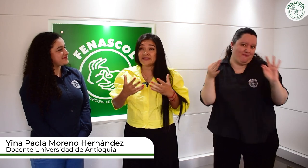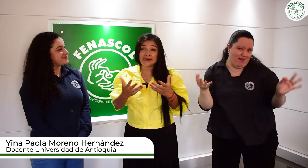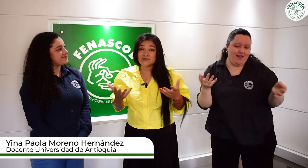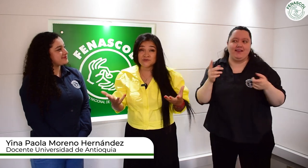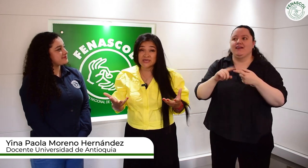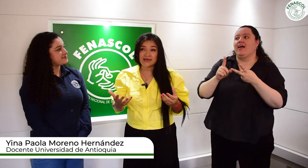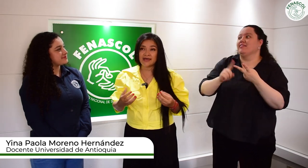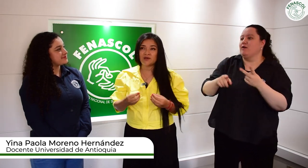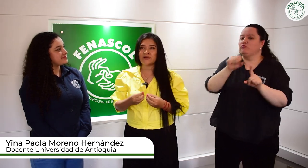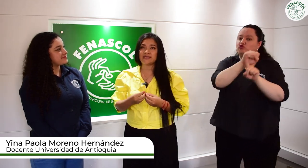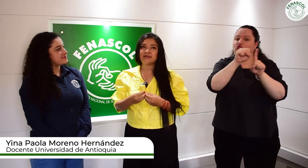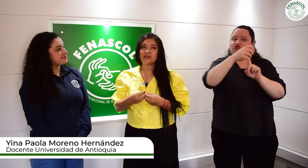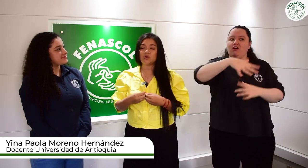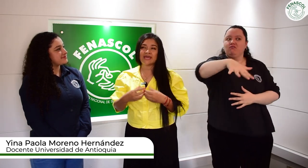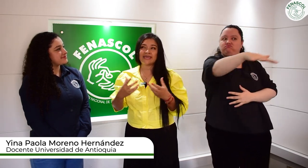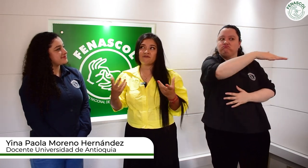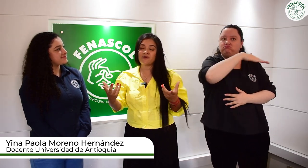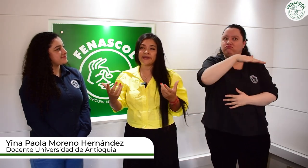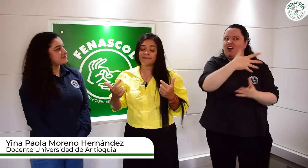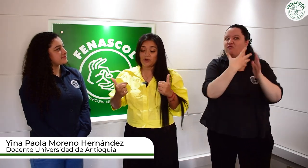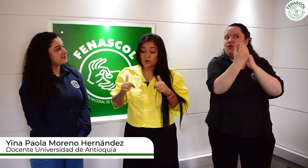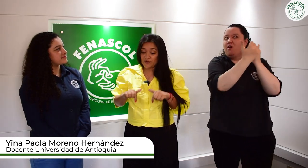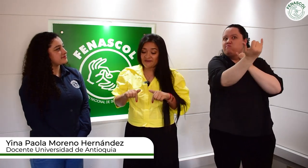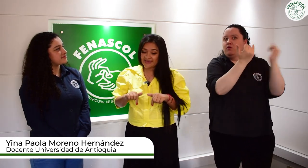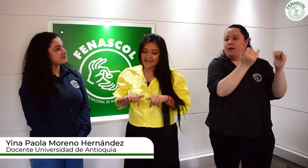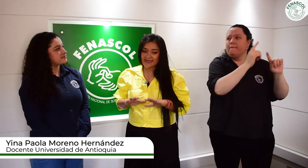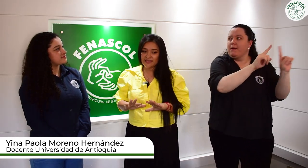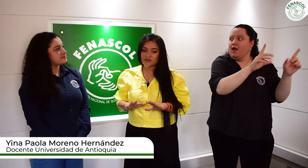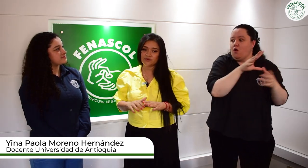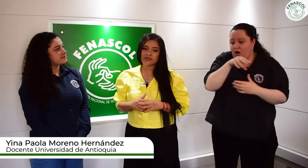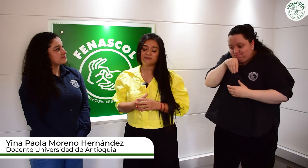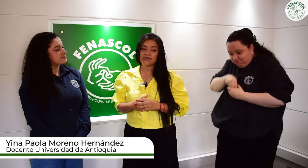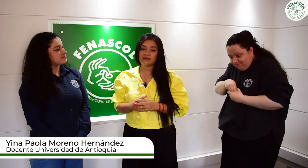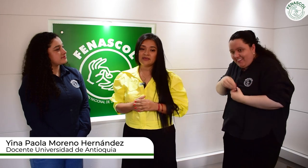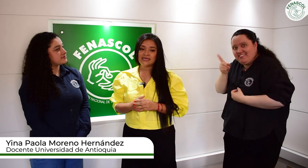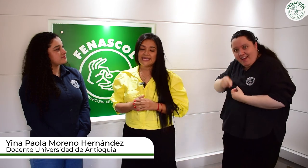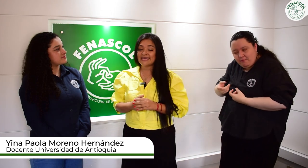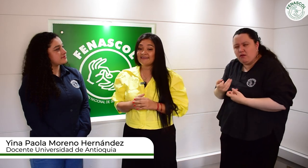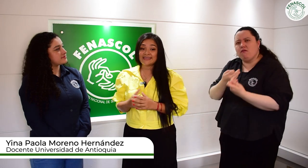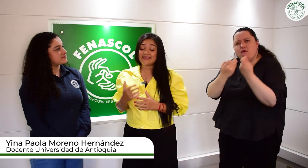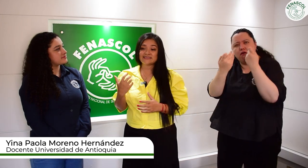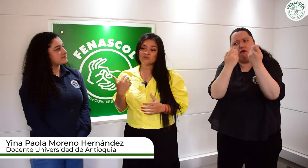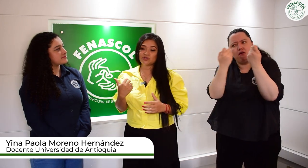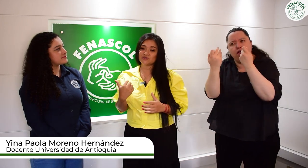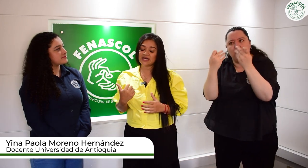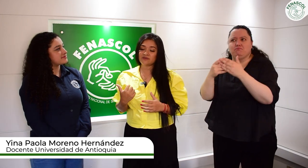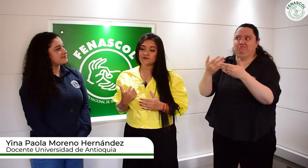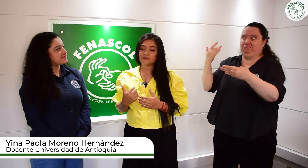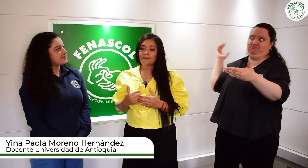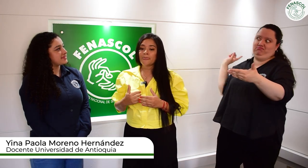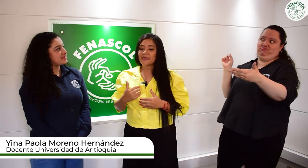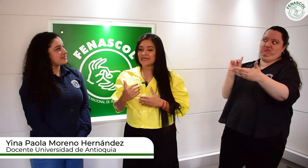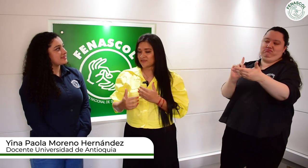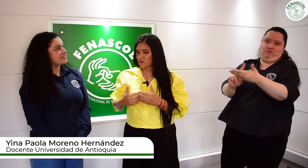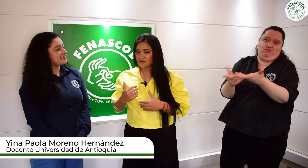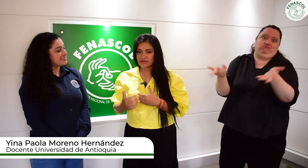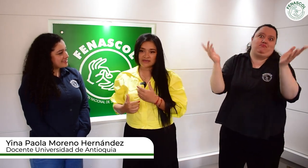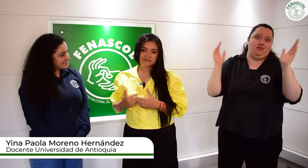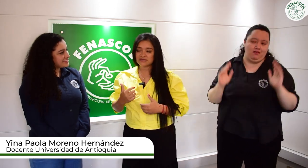sociedad, lo que hay afuera, pero lo que hay de adentro también y que viene de hace muchos años y que todavía estamos